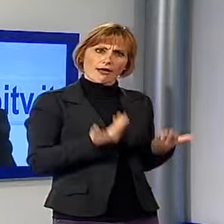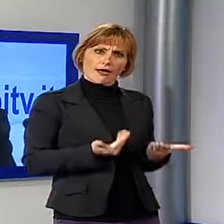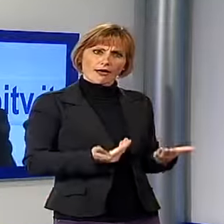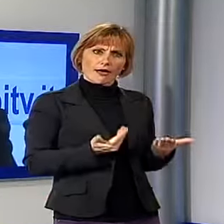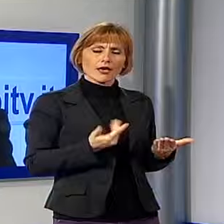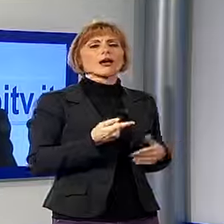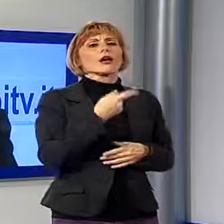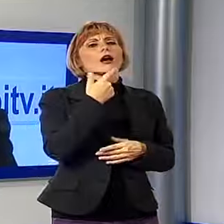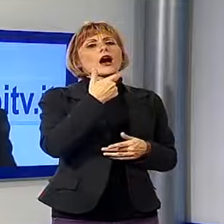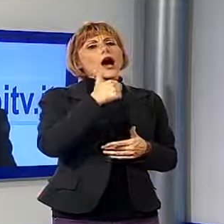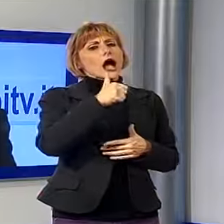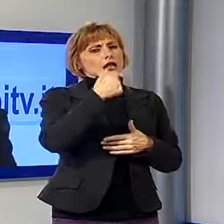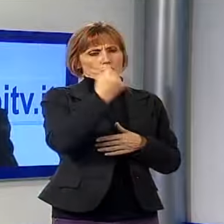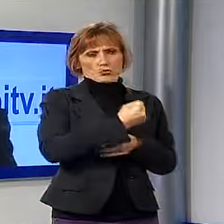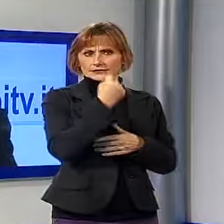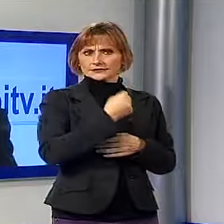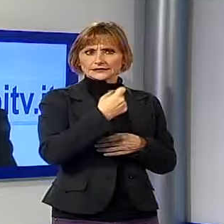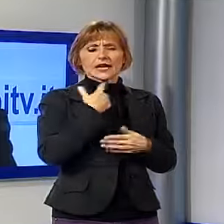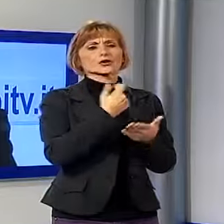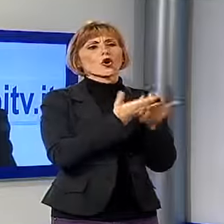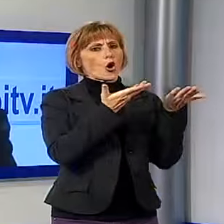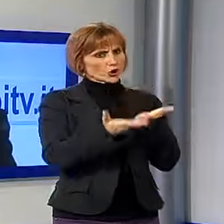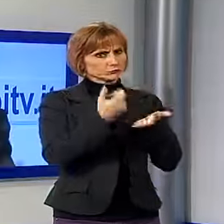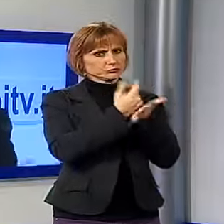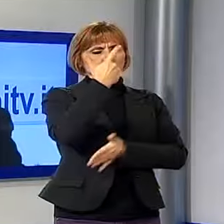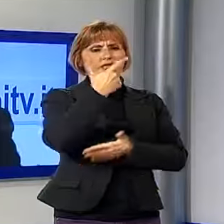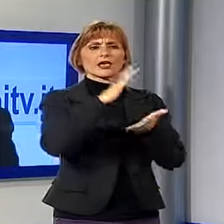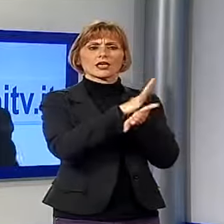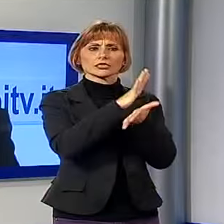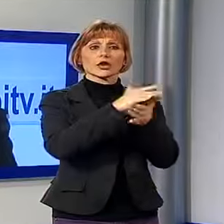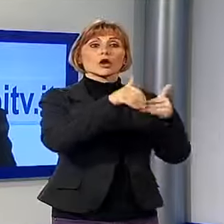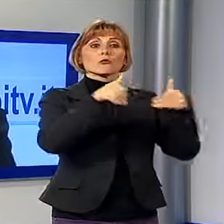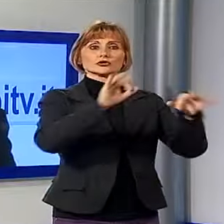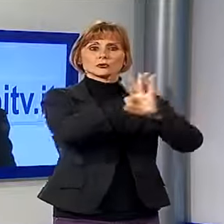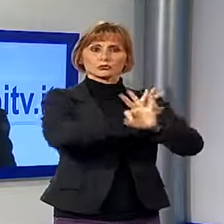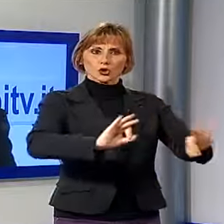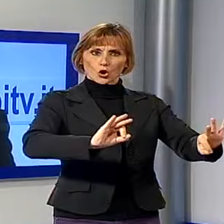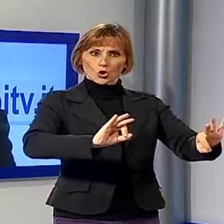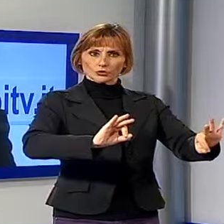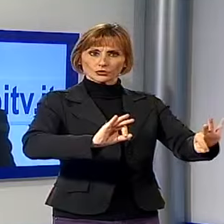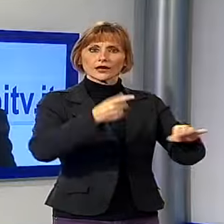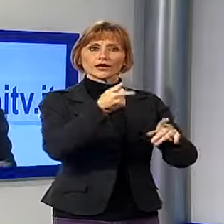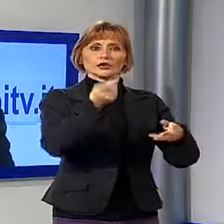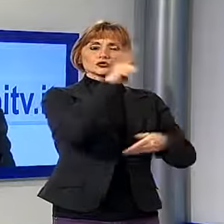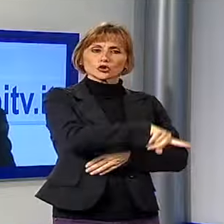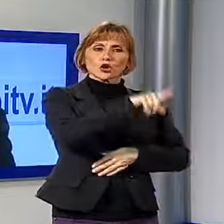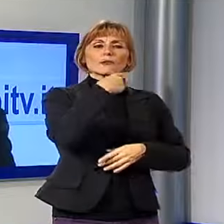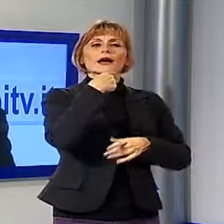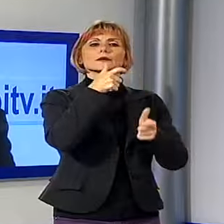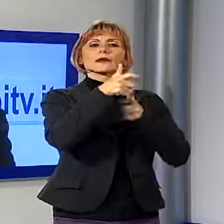Italia che ospita questa importante manifestazione, questa mostra è già pronta per cui domani partiremo proprio di lì con la